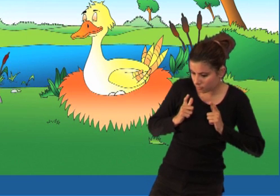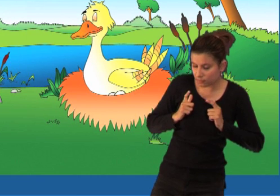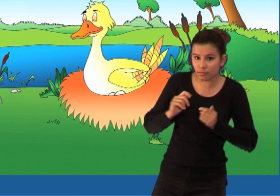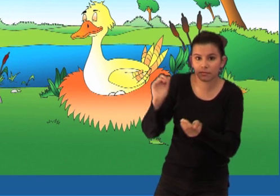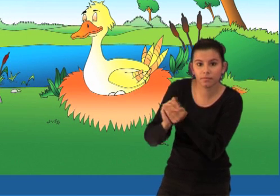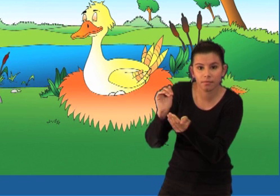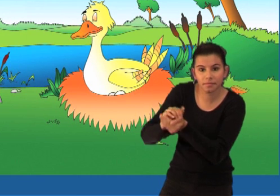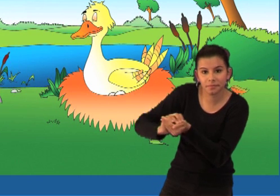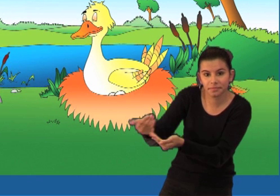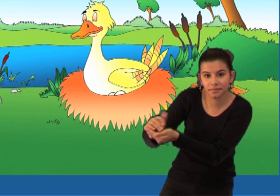otvoriti.